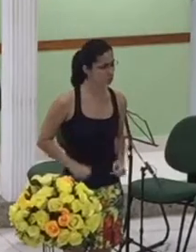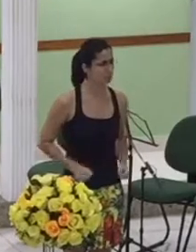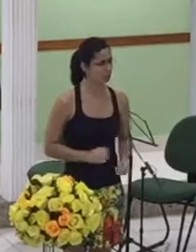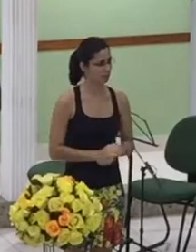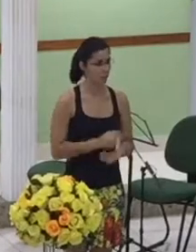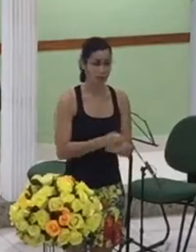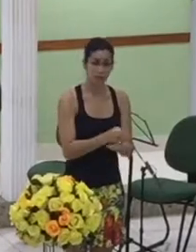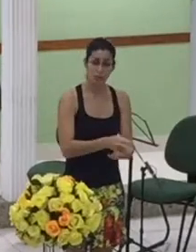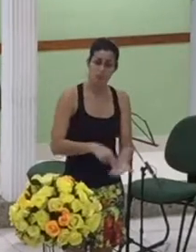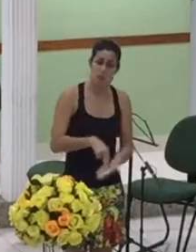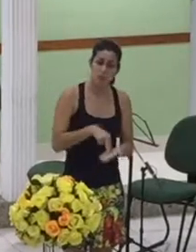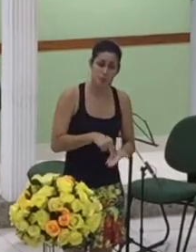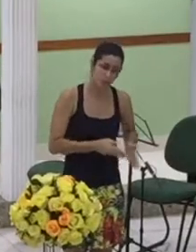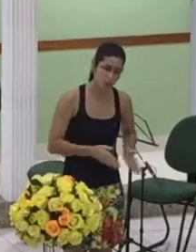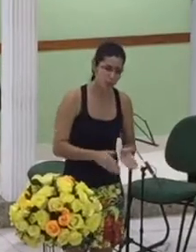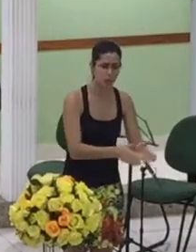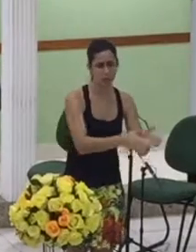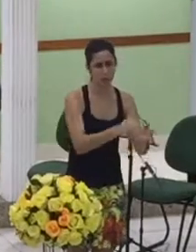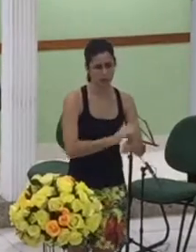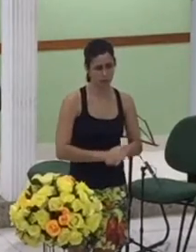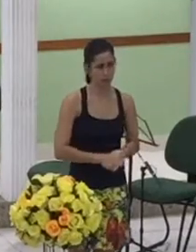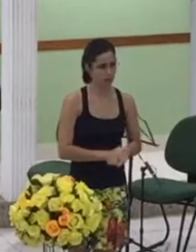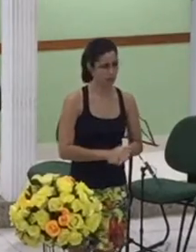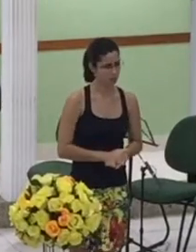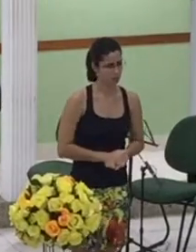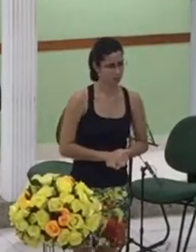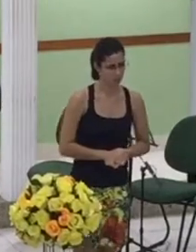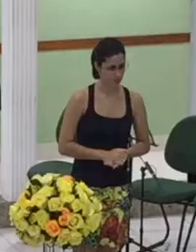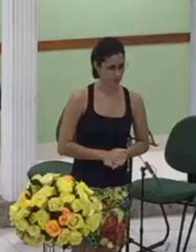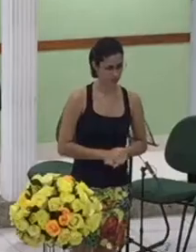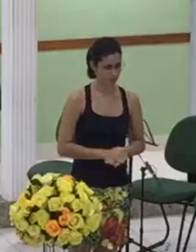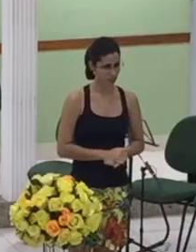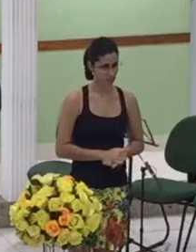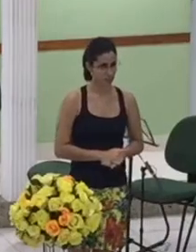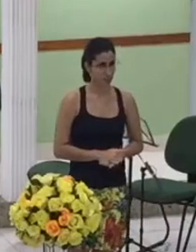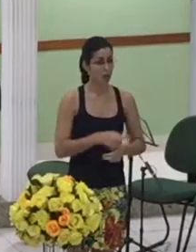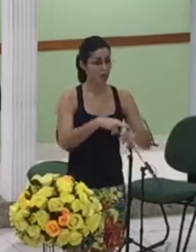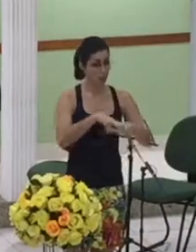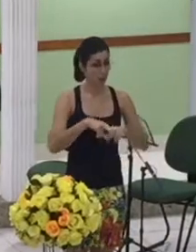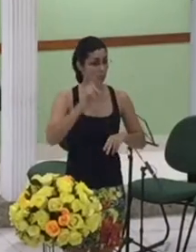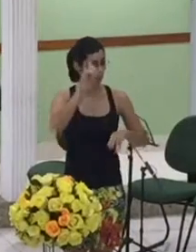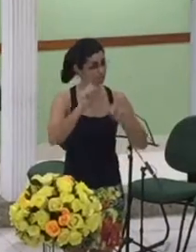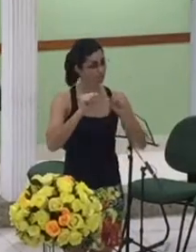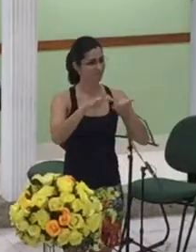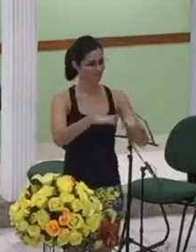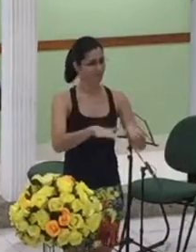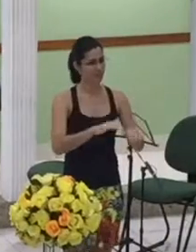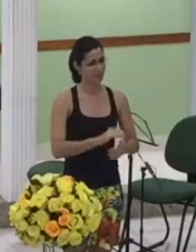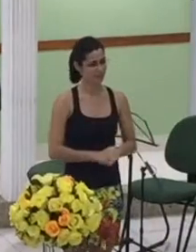no caminho e no seu propósito de dignidade e isso trouxe a bênção de Deus sobre ela